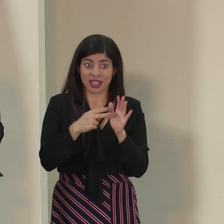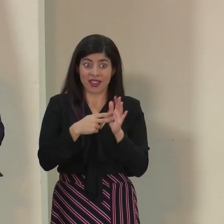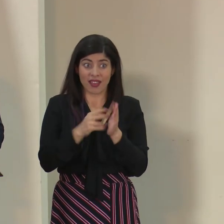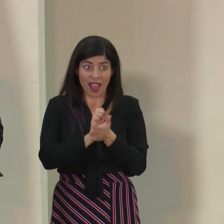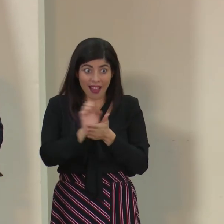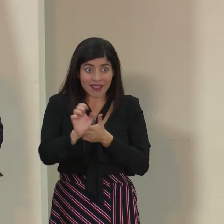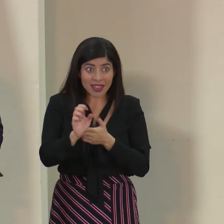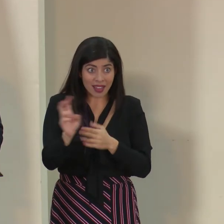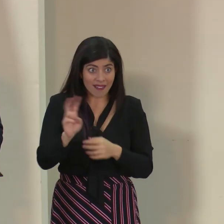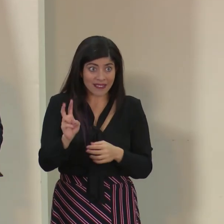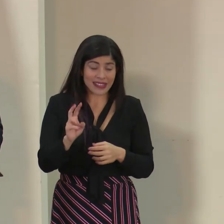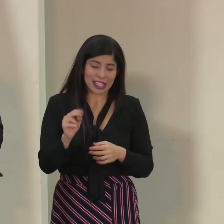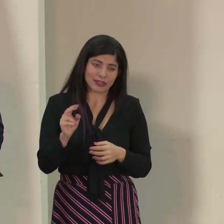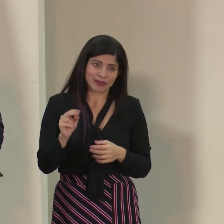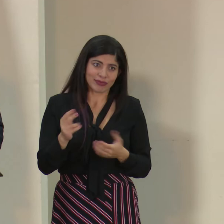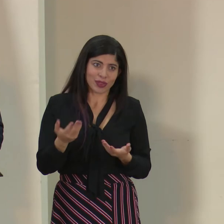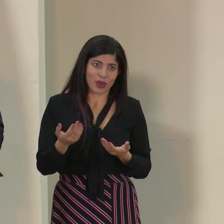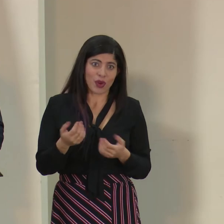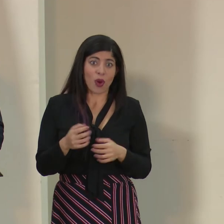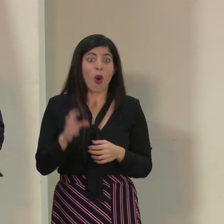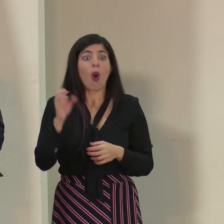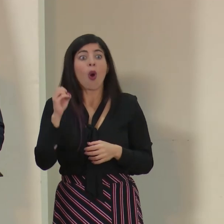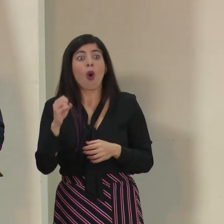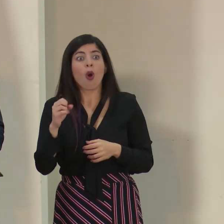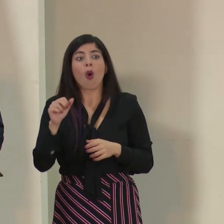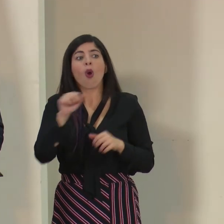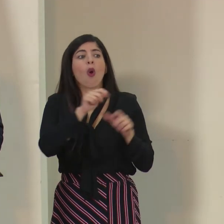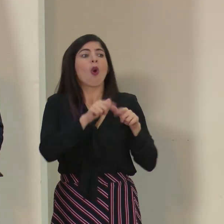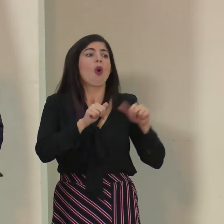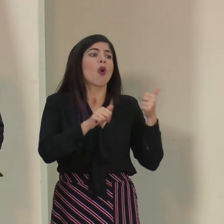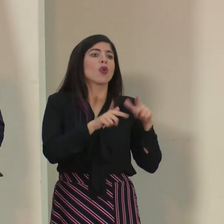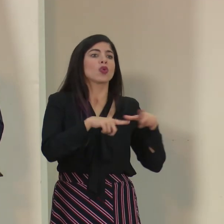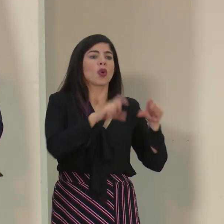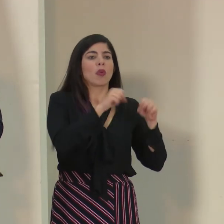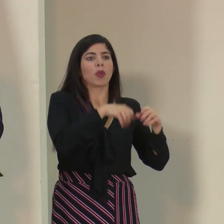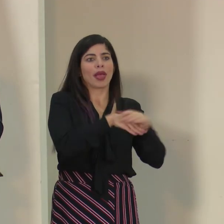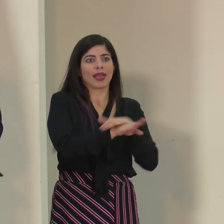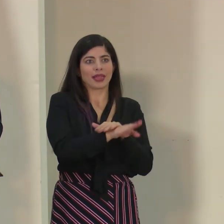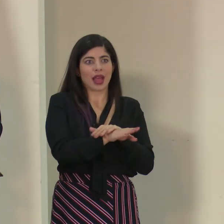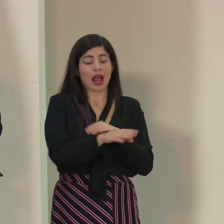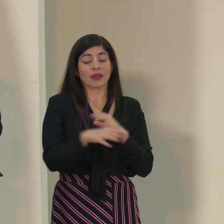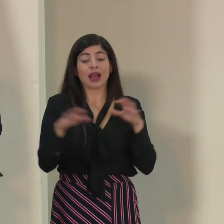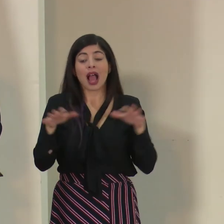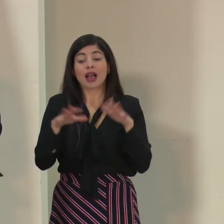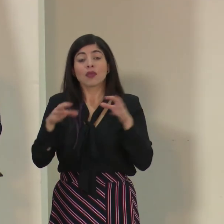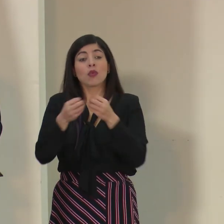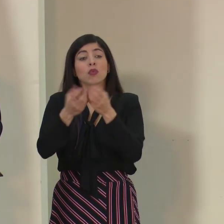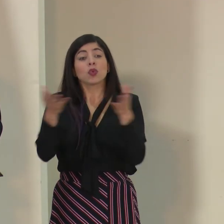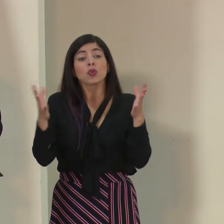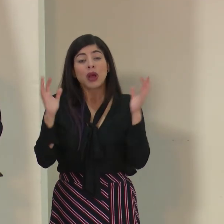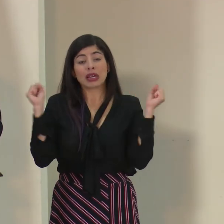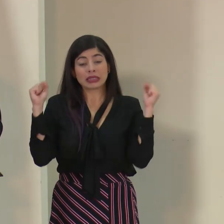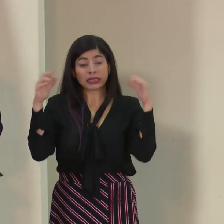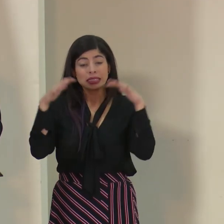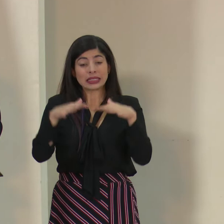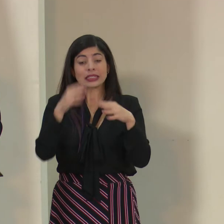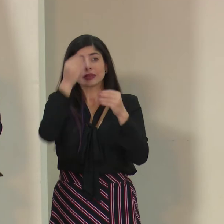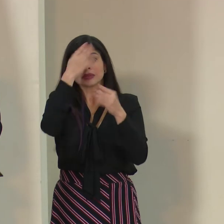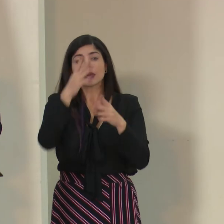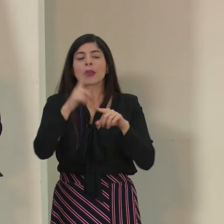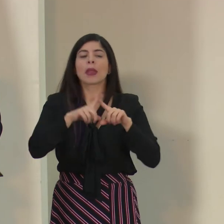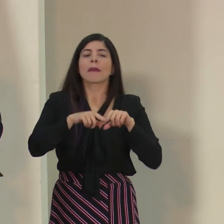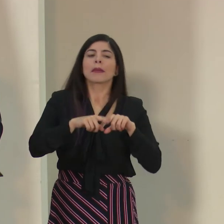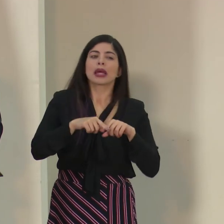le digo, de que el virus no vaya eventualmente a ingresar o que incluso no esté ingresando por otros medios. Lo de las concentraciones masivas yo lo indicaba de que se puede